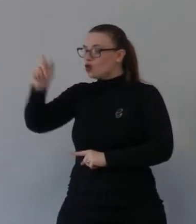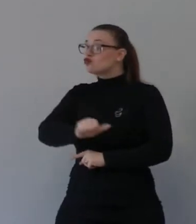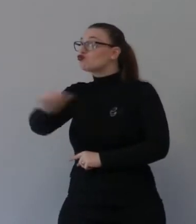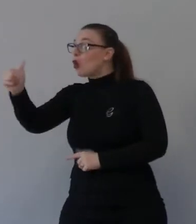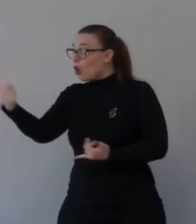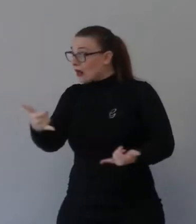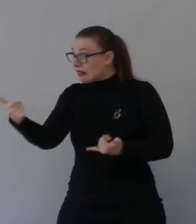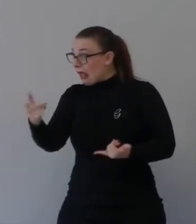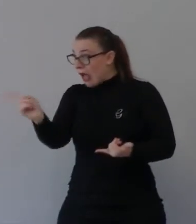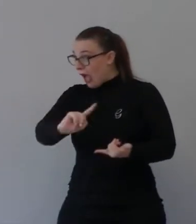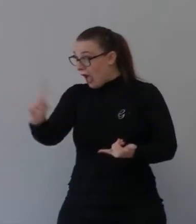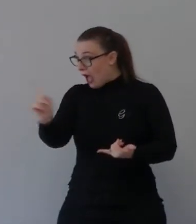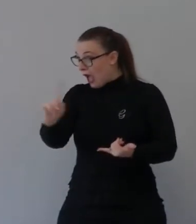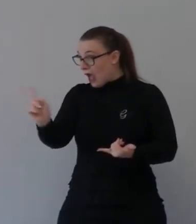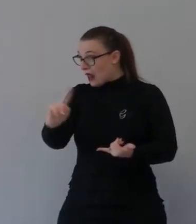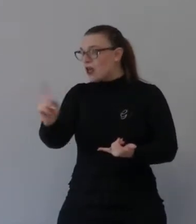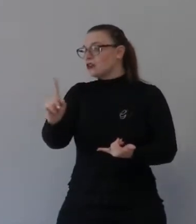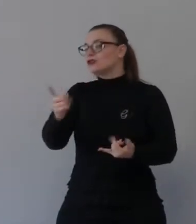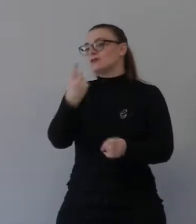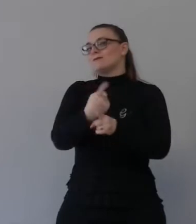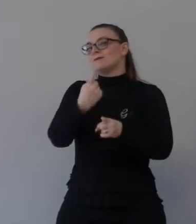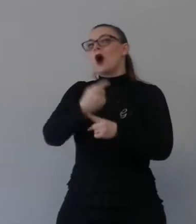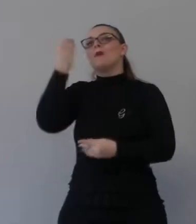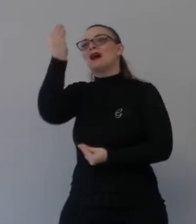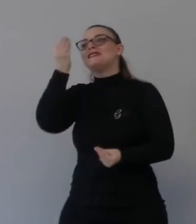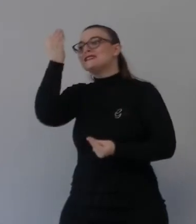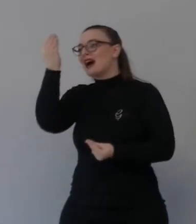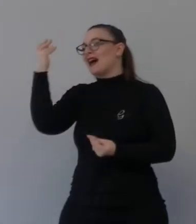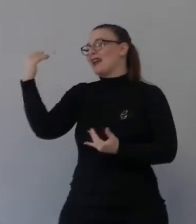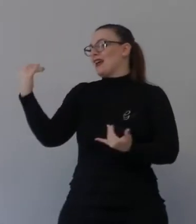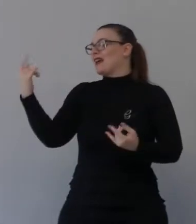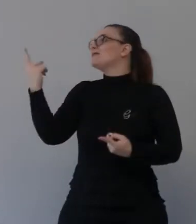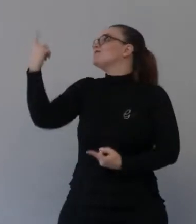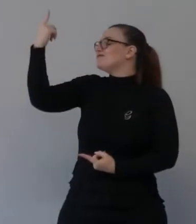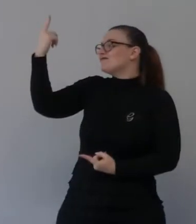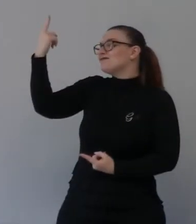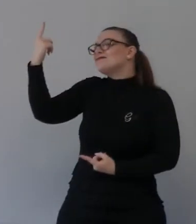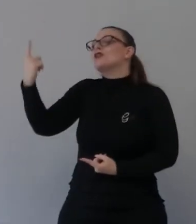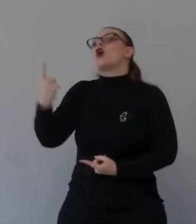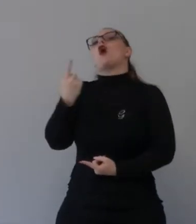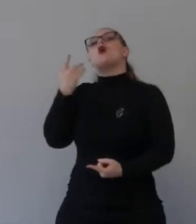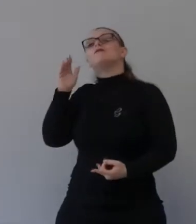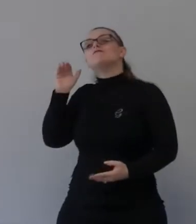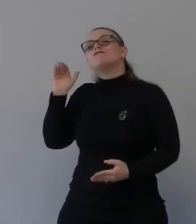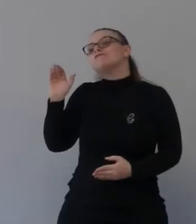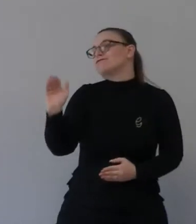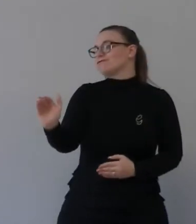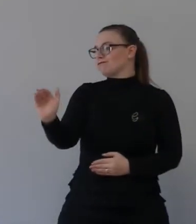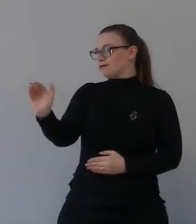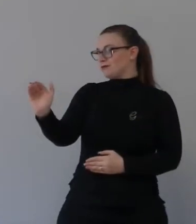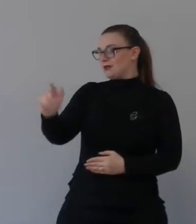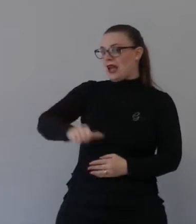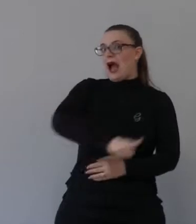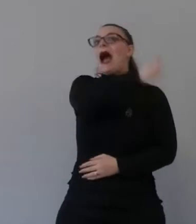il terapinto del Signore tu sei l'albero che deve mostrare in tutta la stagione che